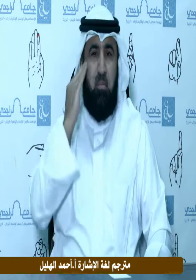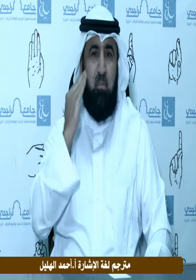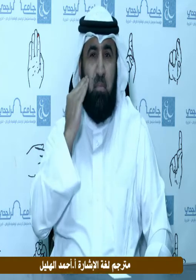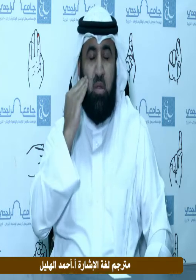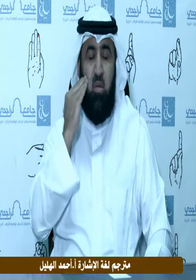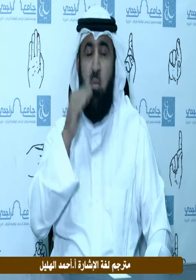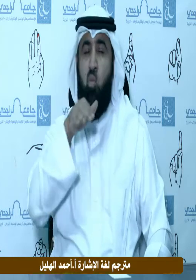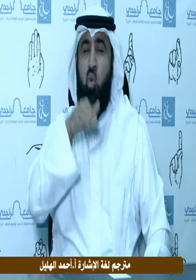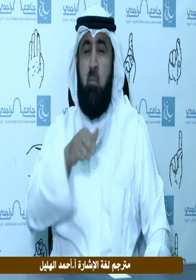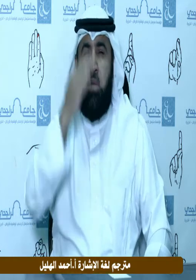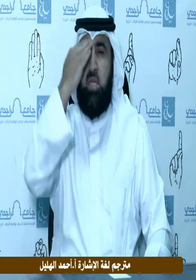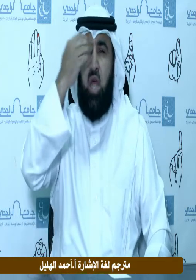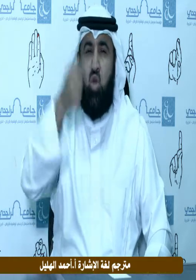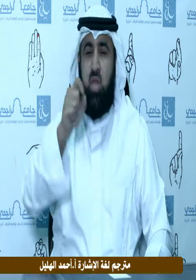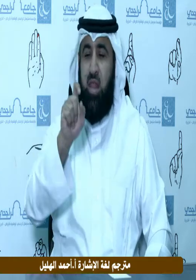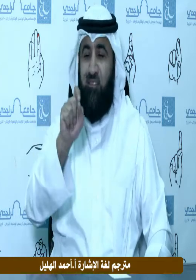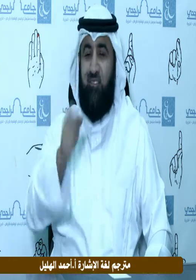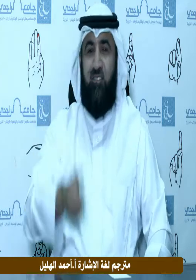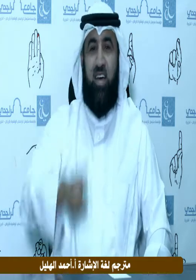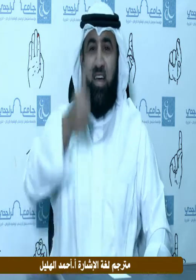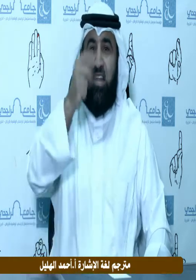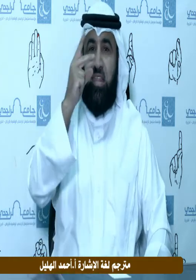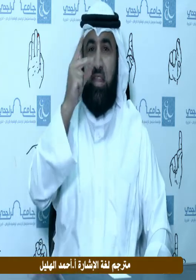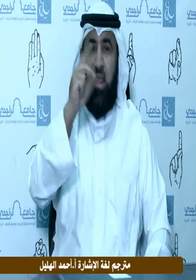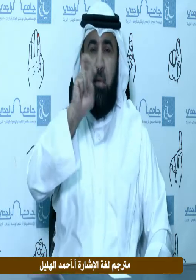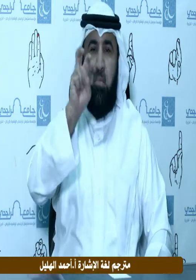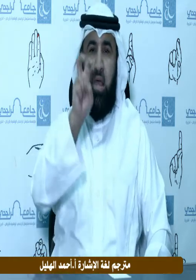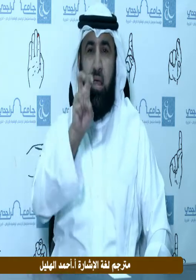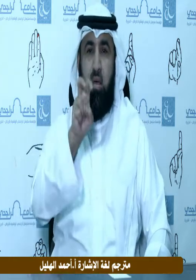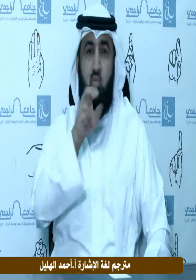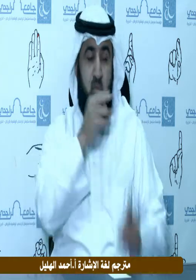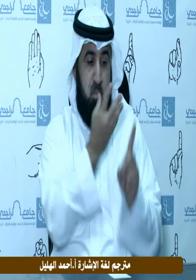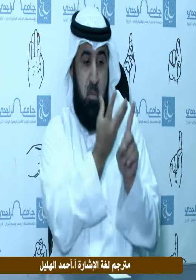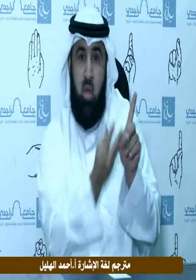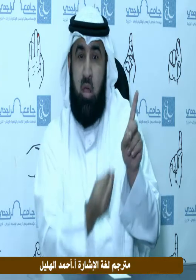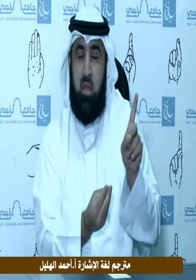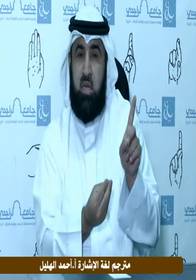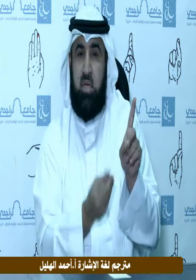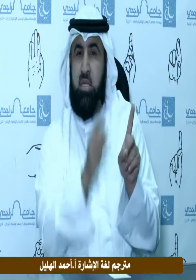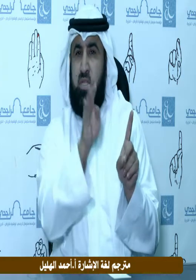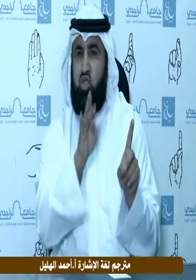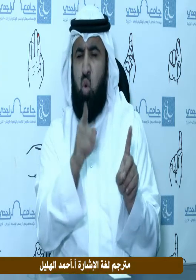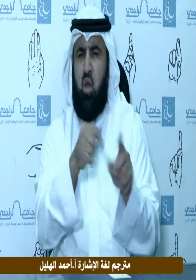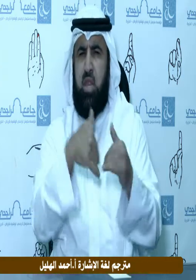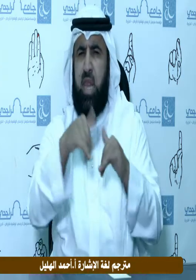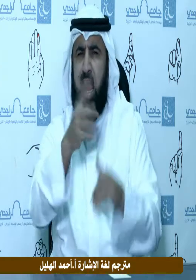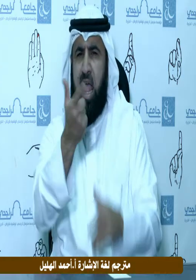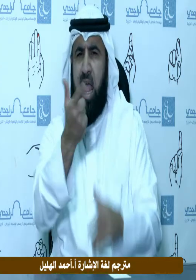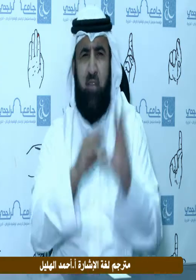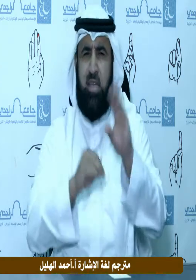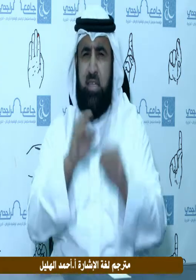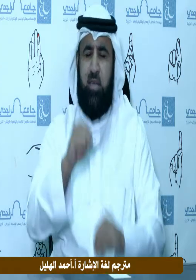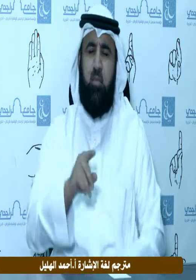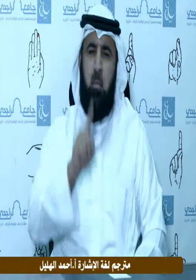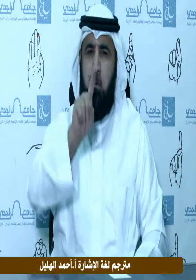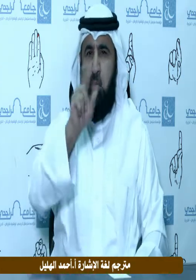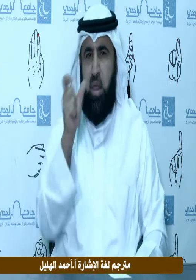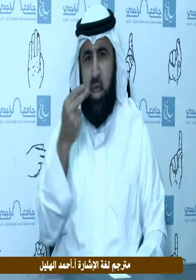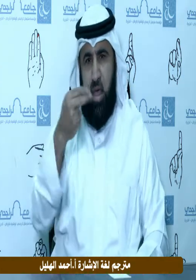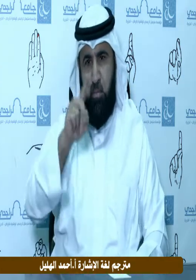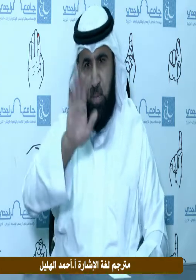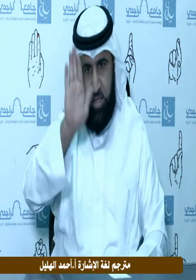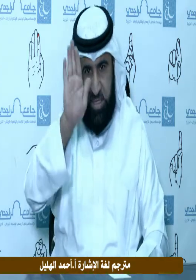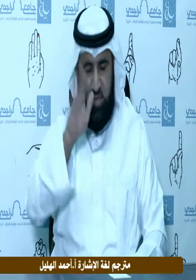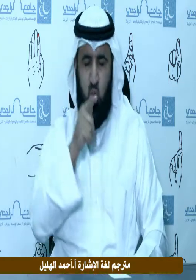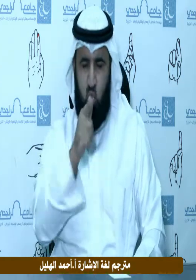رسول الله صلى الله عليه وسلم قال ابن عباس رضي الله عنهما لما تزوج